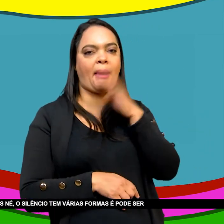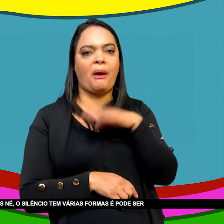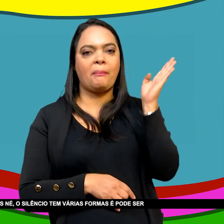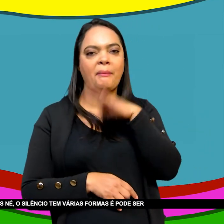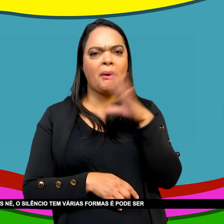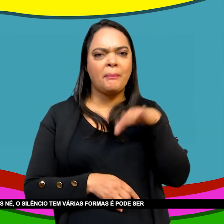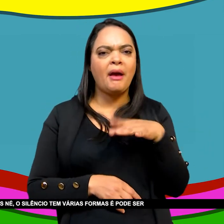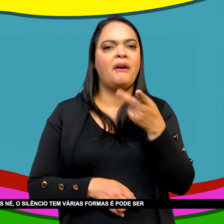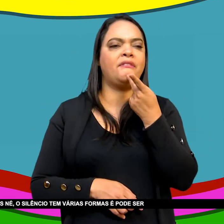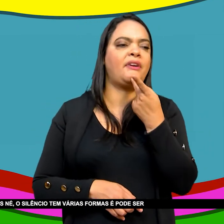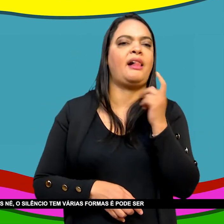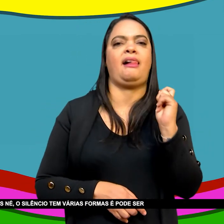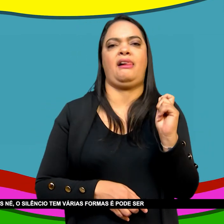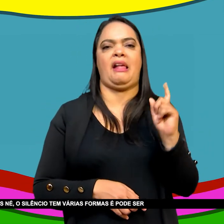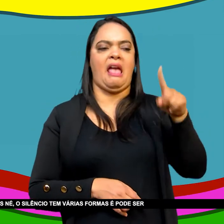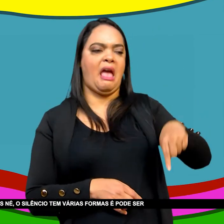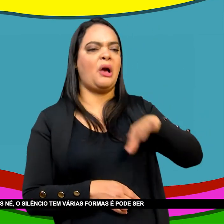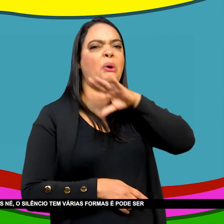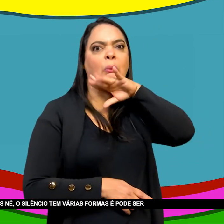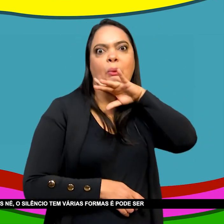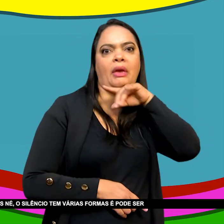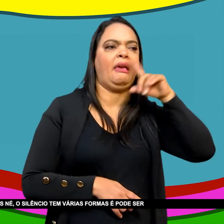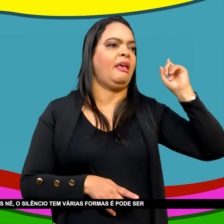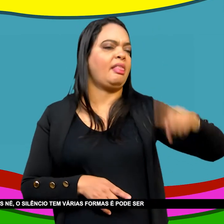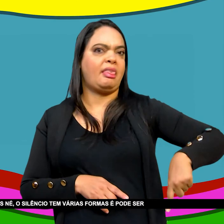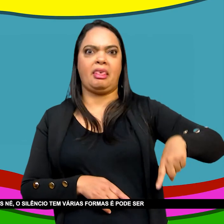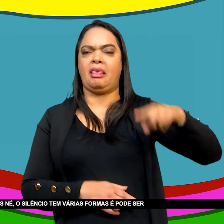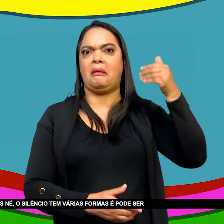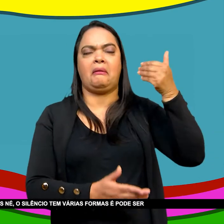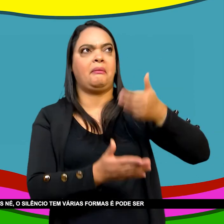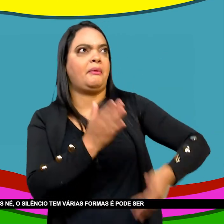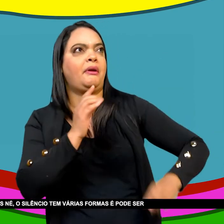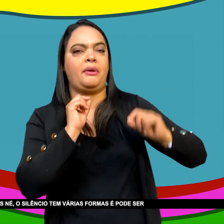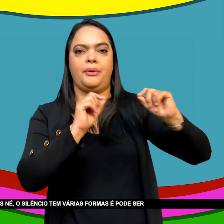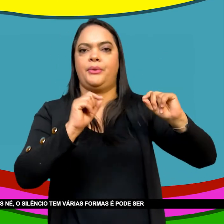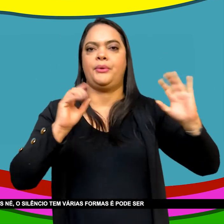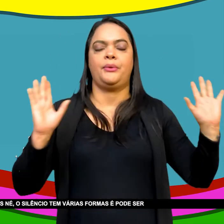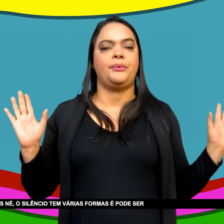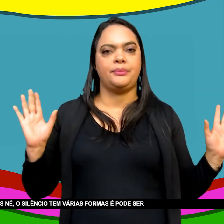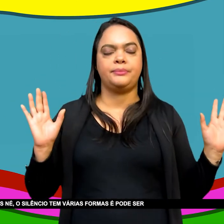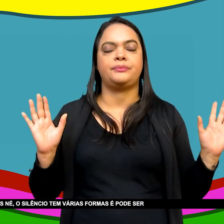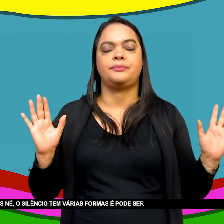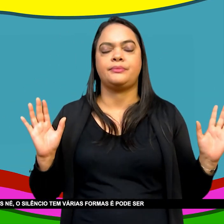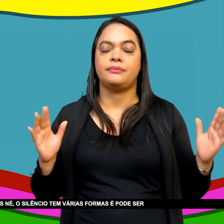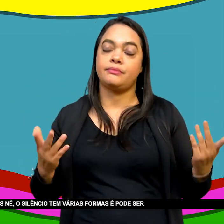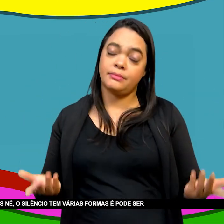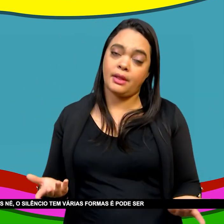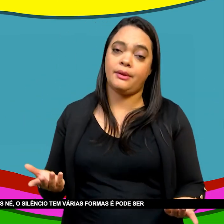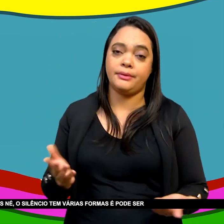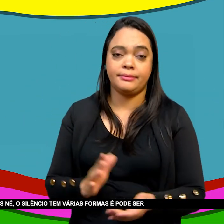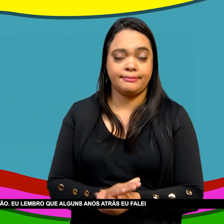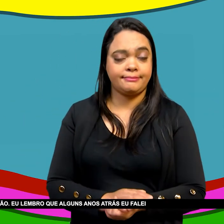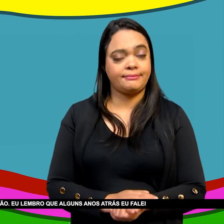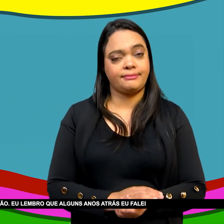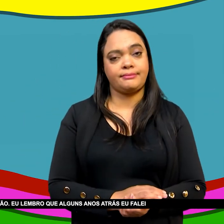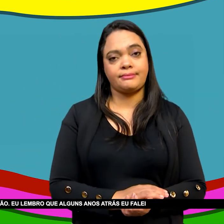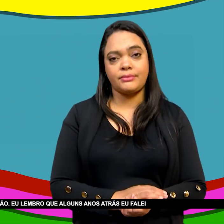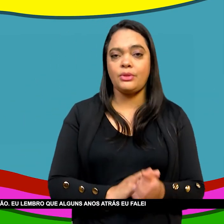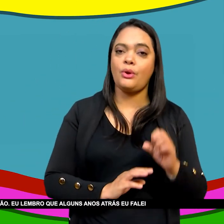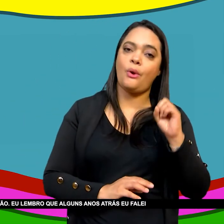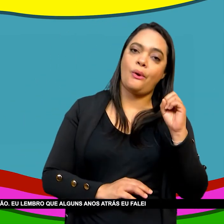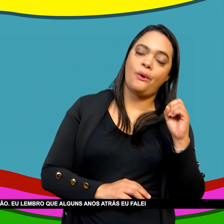Porque esse silêncio Tem várias formas O silêncio tem várias formas Pode ser pela